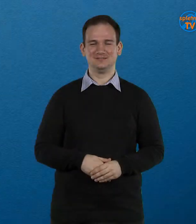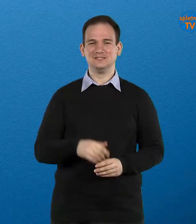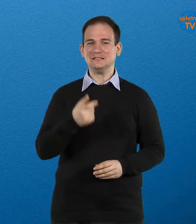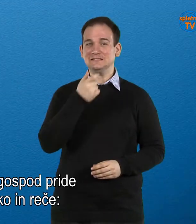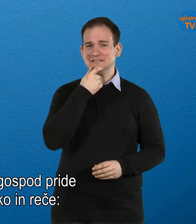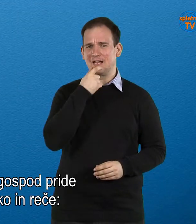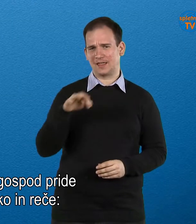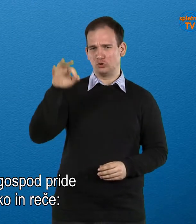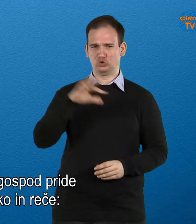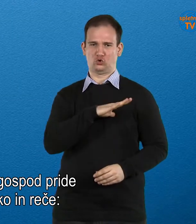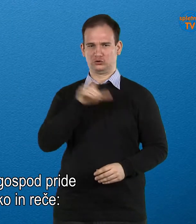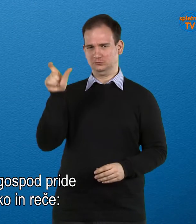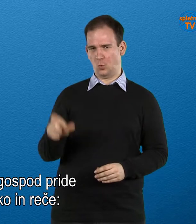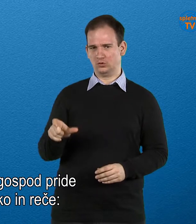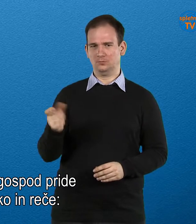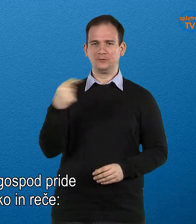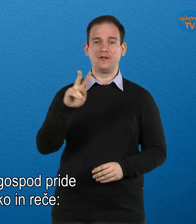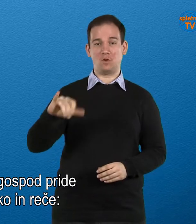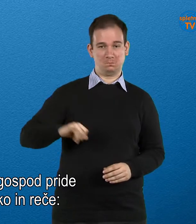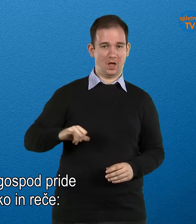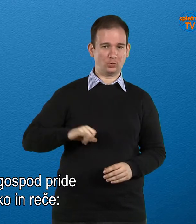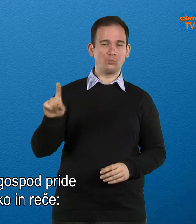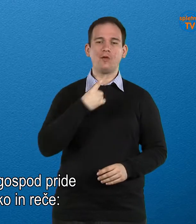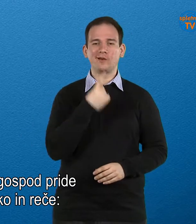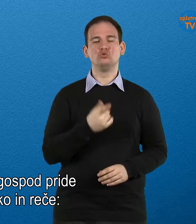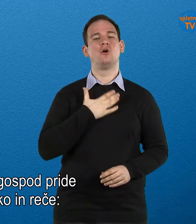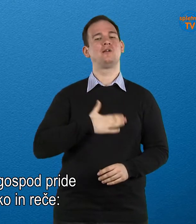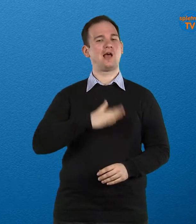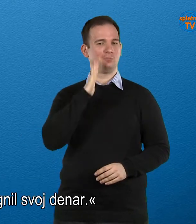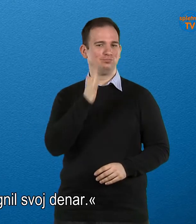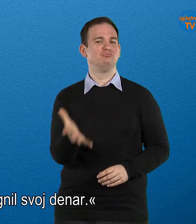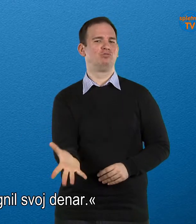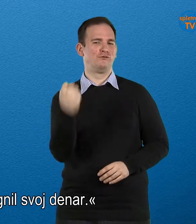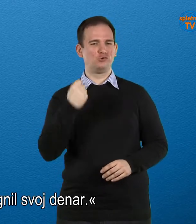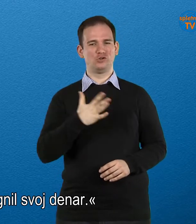Starejši gospod pride v banko in reče, rad bi dvignil svoj denar.